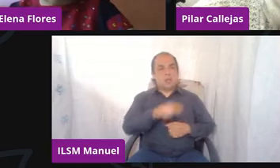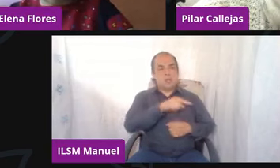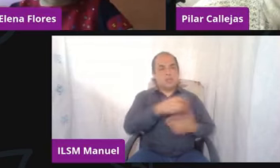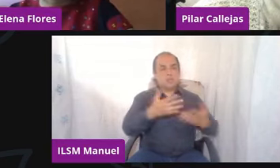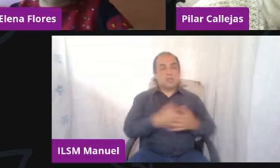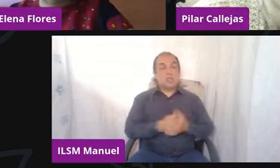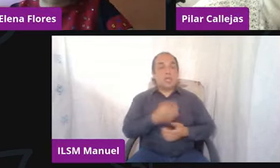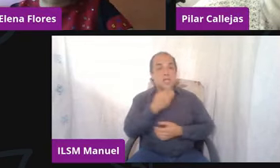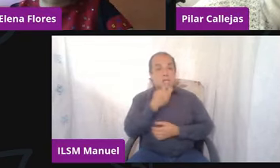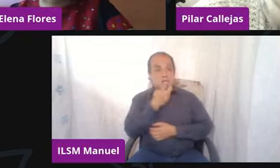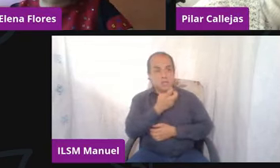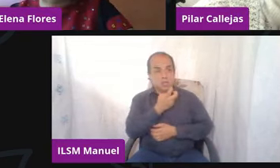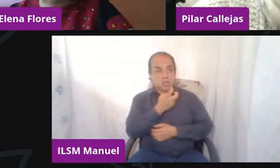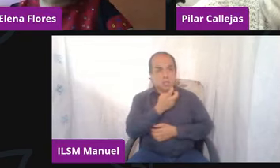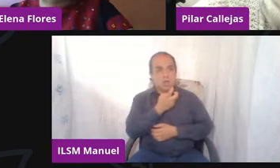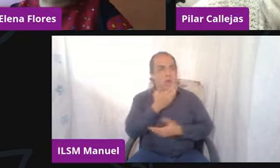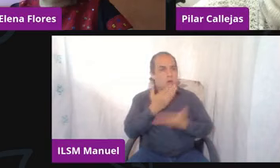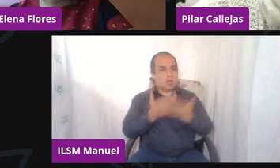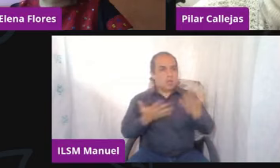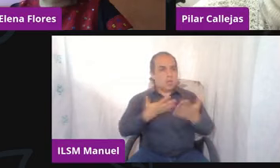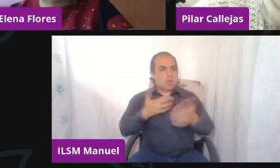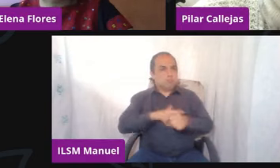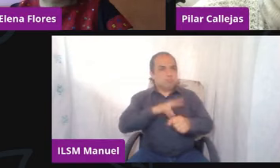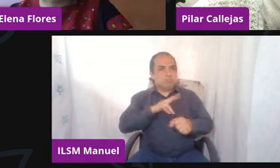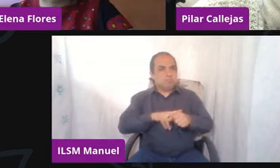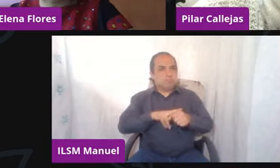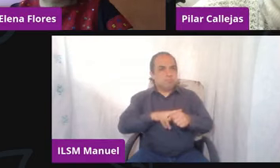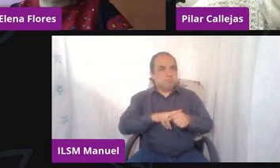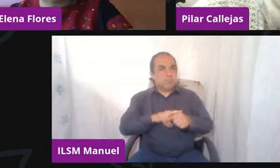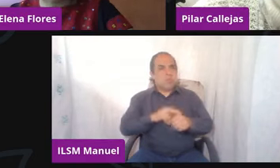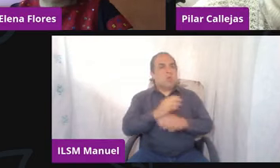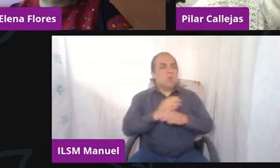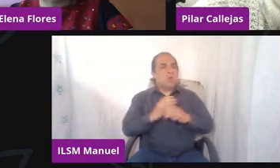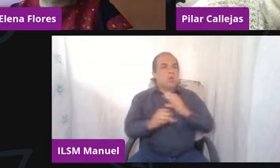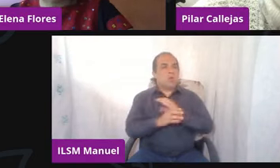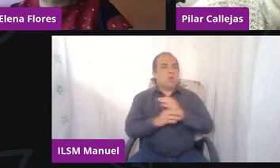que por el tiempo en el que estamos ahorita